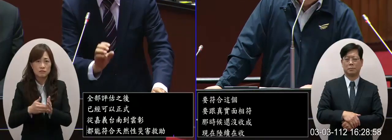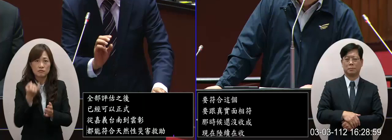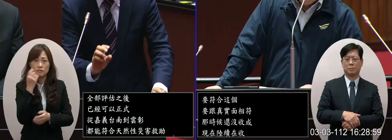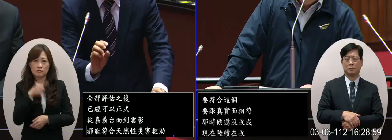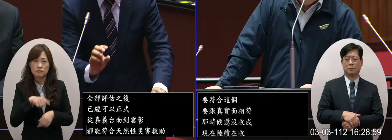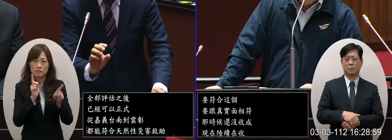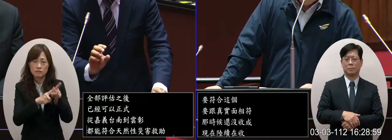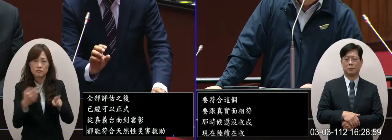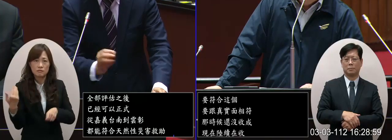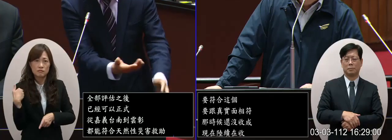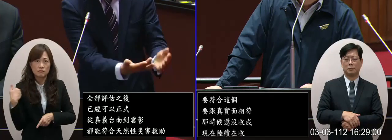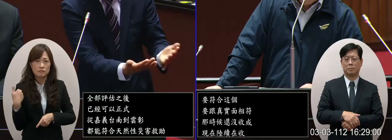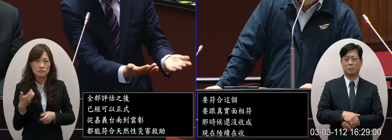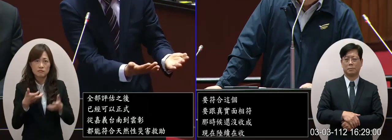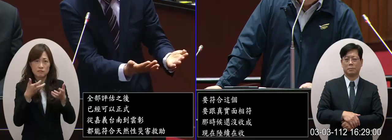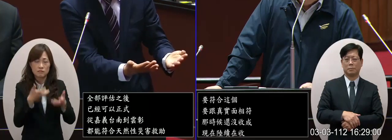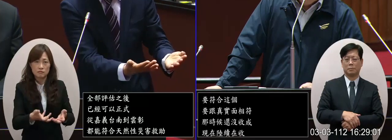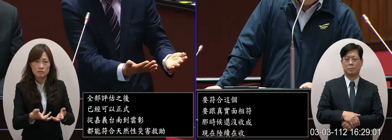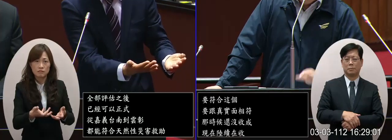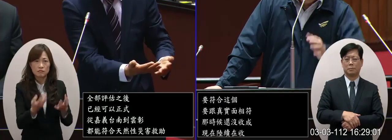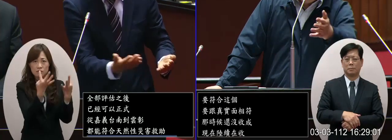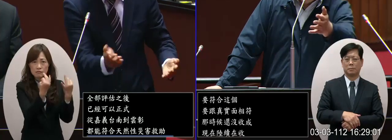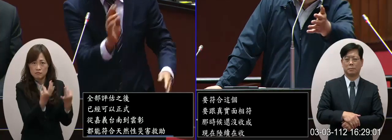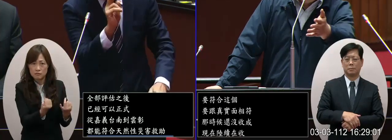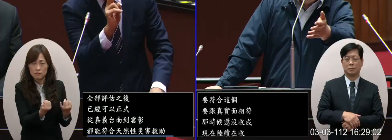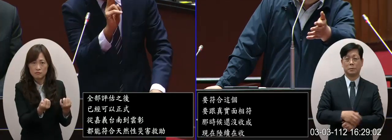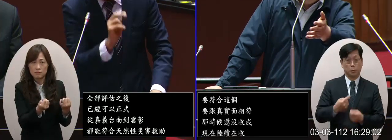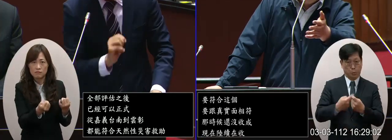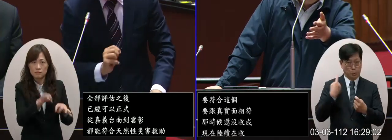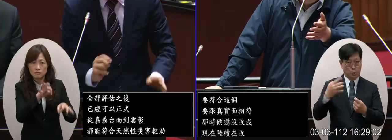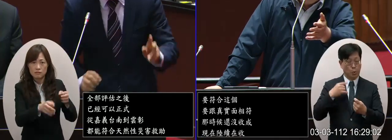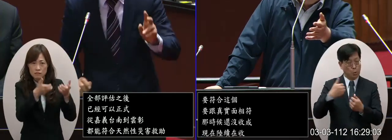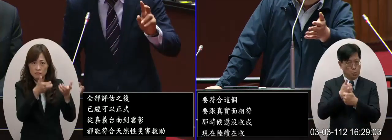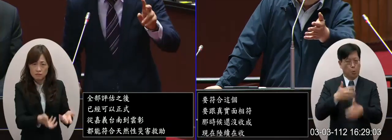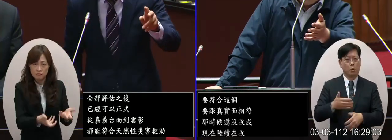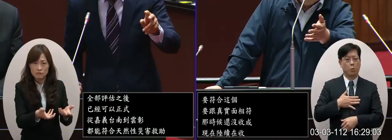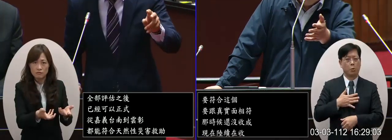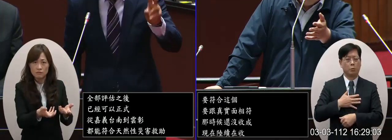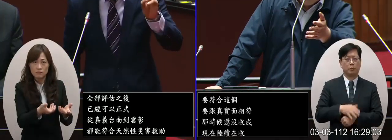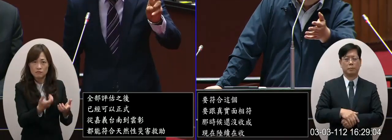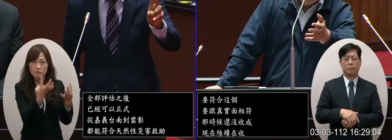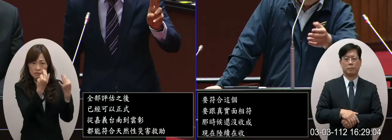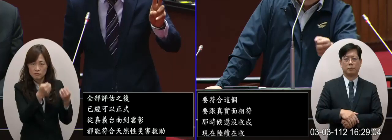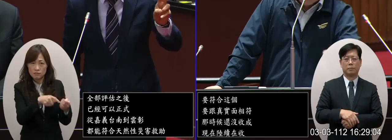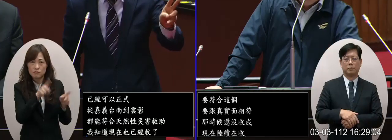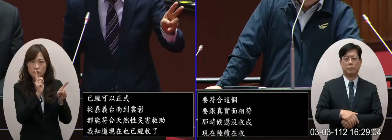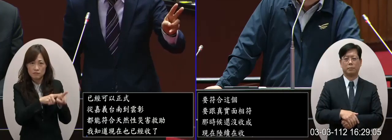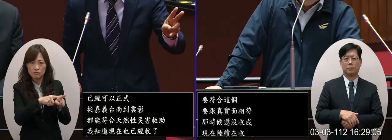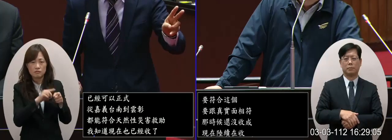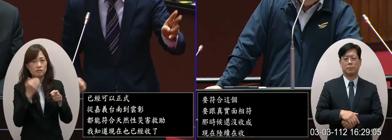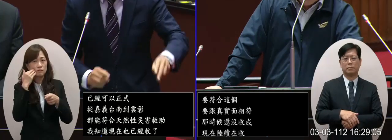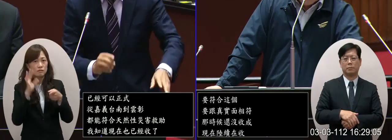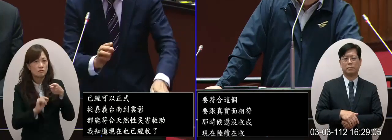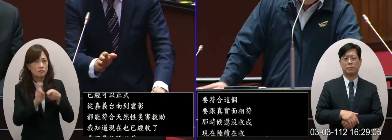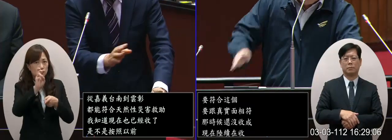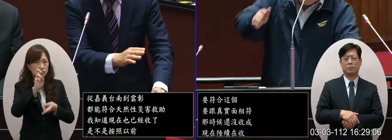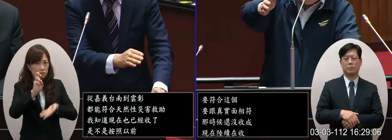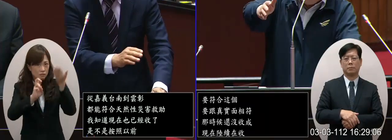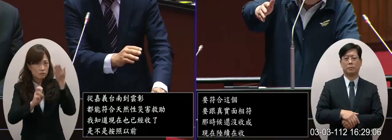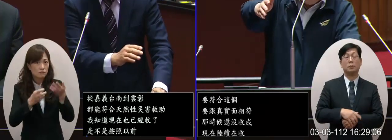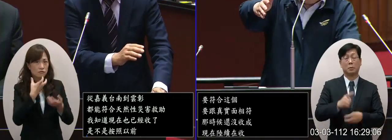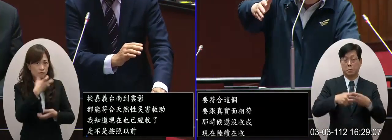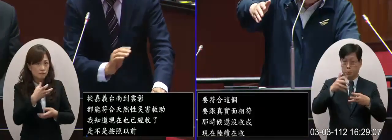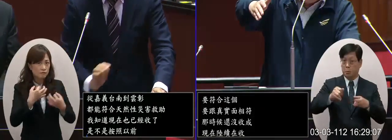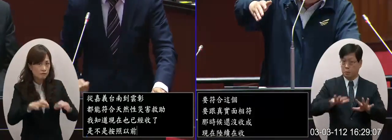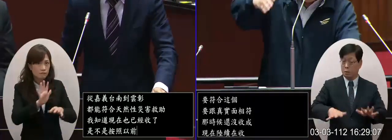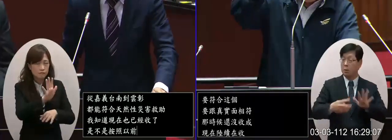以前用房間房間就有收藝去年就有這樣的經驗以前有經驗20%以上有損失的所以主